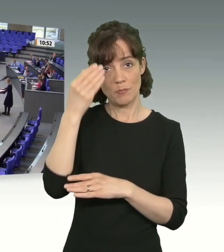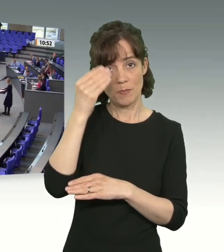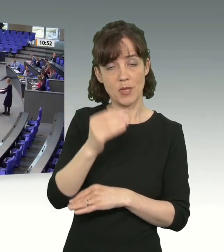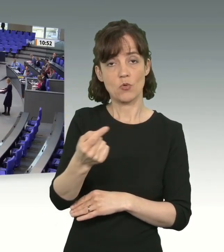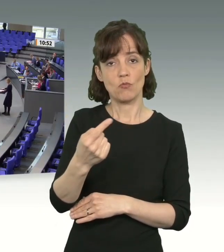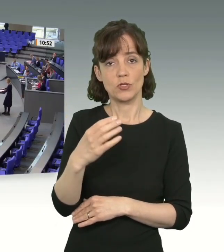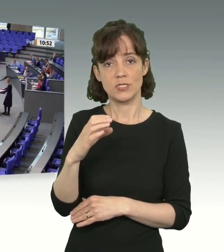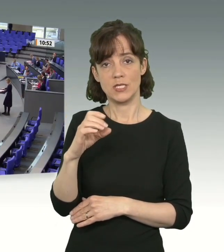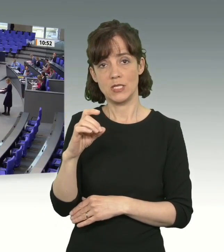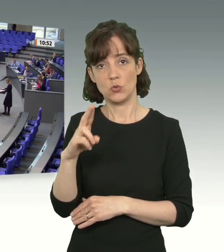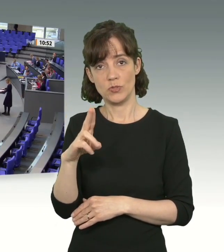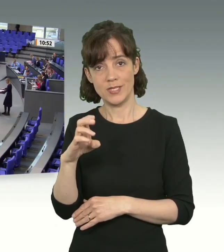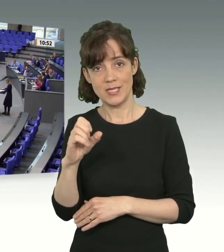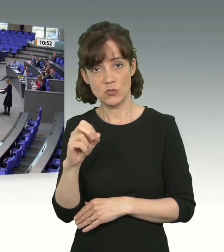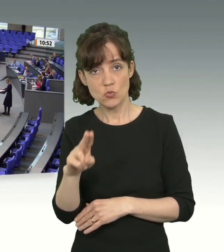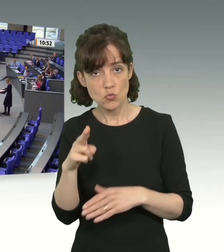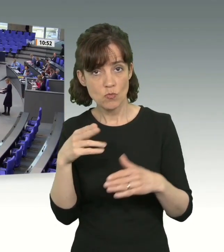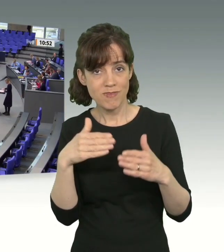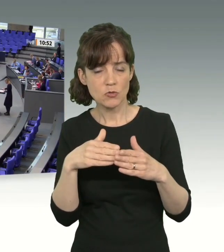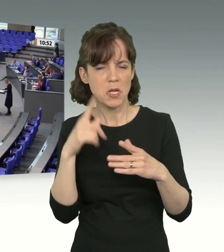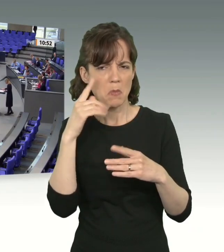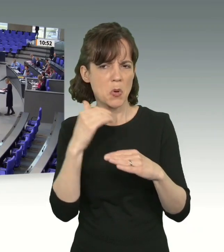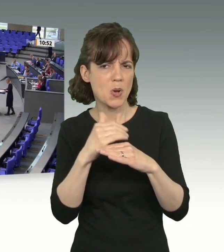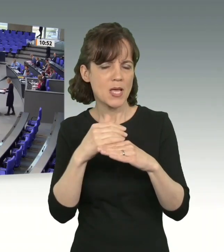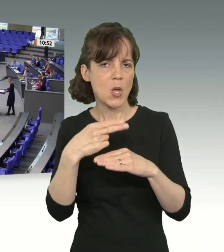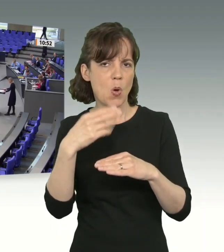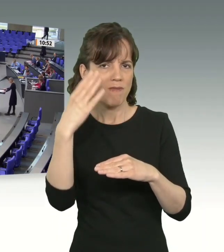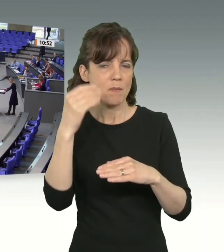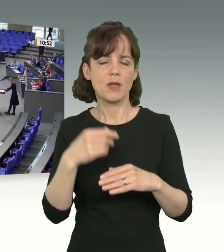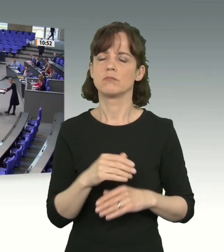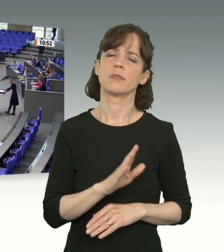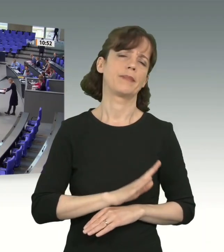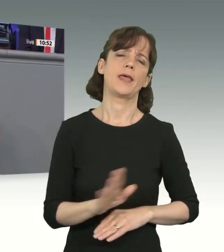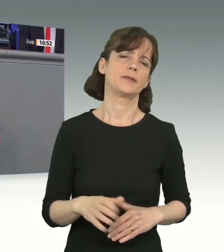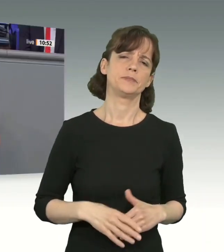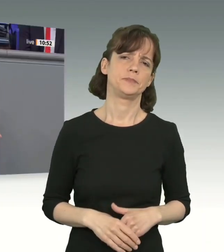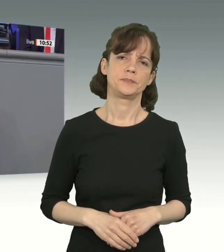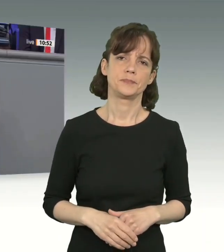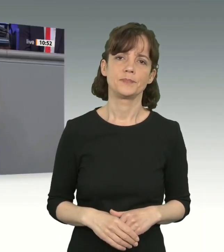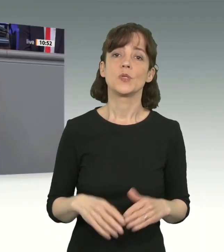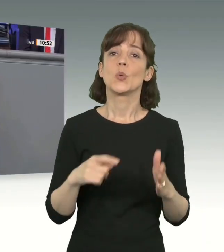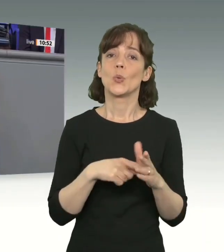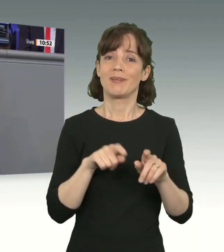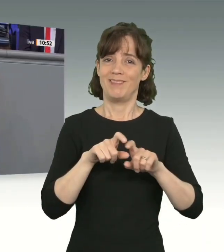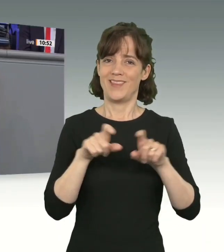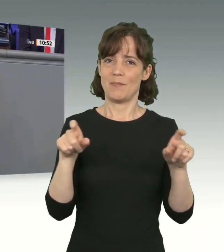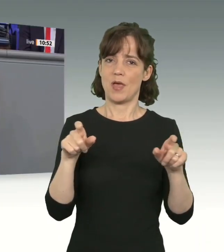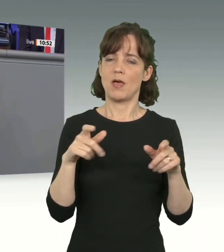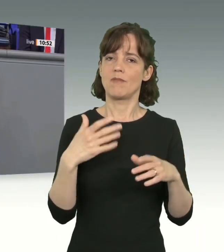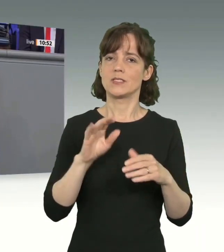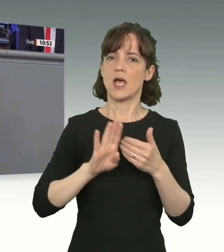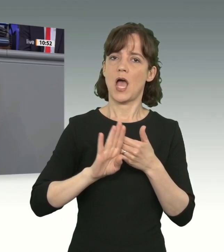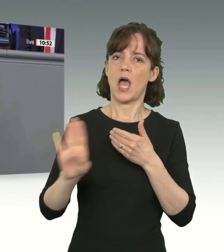der CDU-CSU-Fraktion? Ich glaube, der Kollege Hoffmann war das. Nein. Denn wir werden das Thema einer Ausweitung des